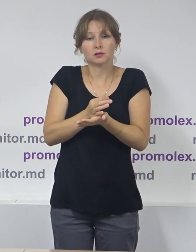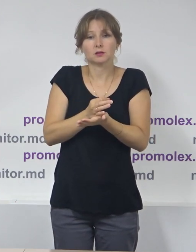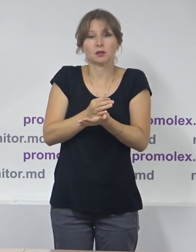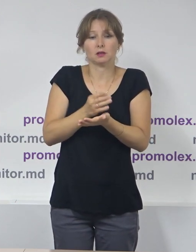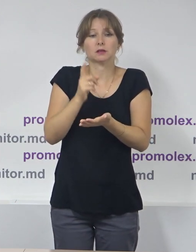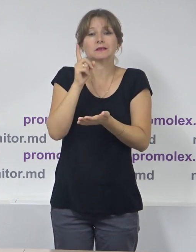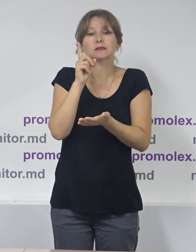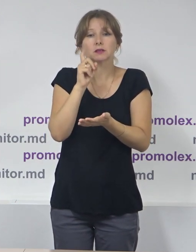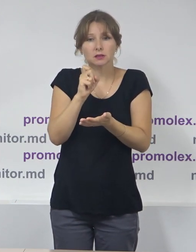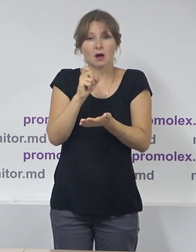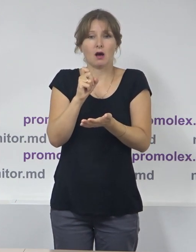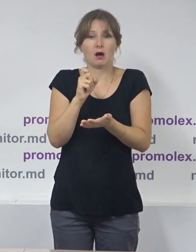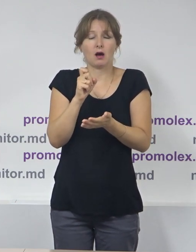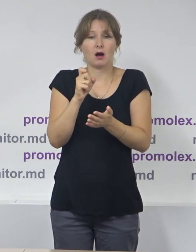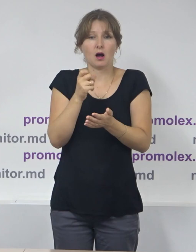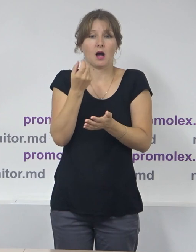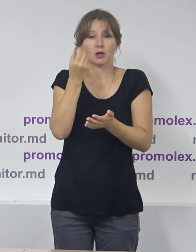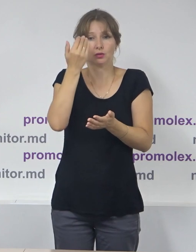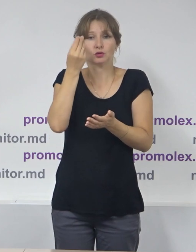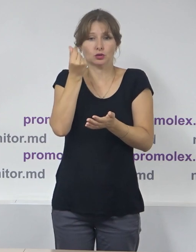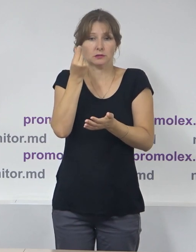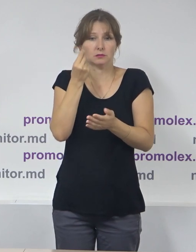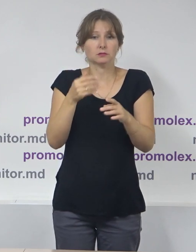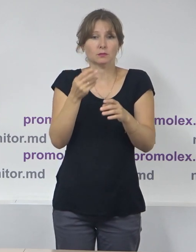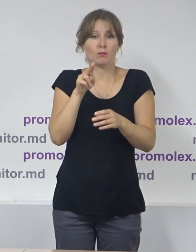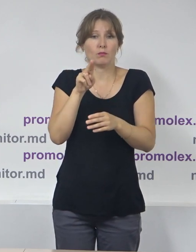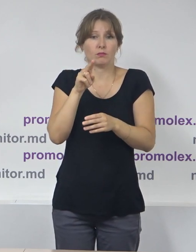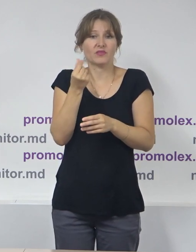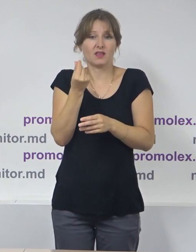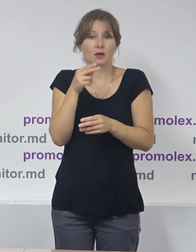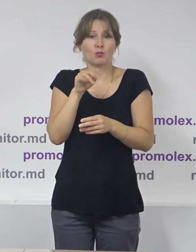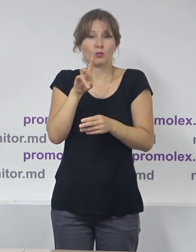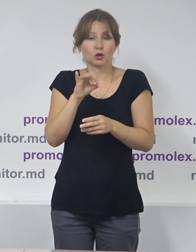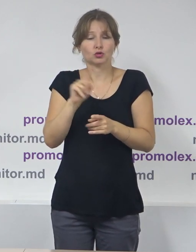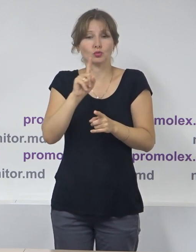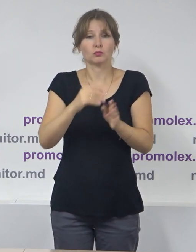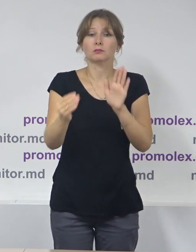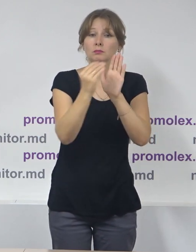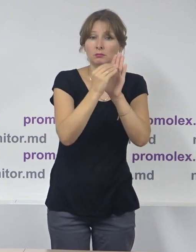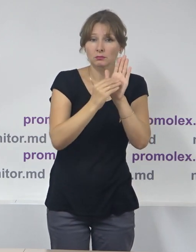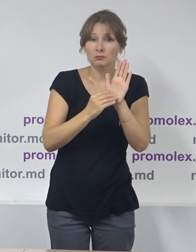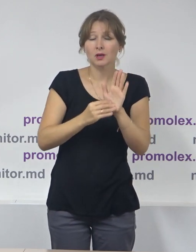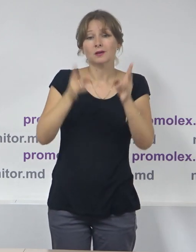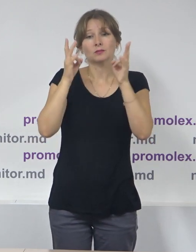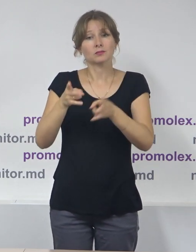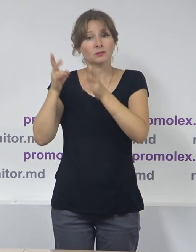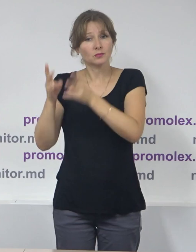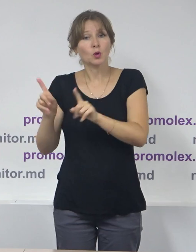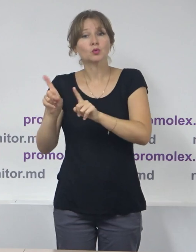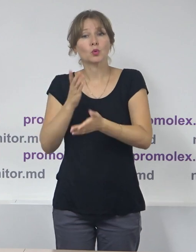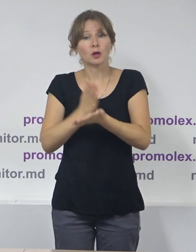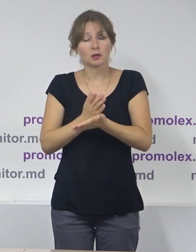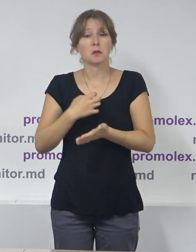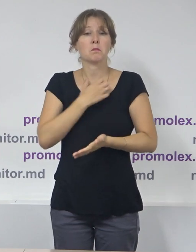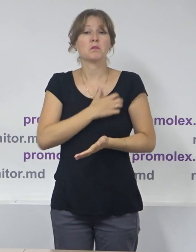nivel de administrație publică-locală din bani publici. Și, în speță, noi vorbim în raport despre cazul primăriei municipului Chișinău,